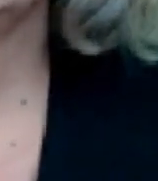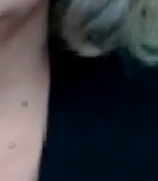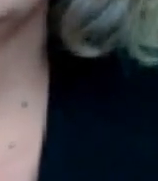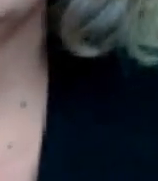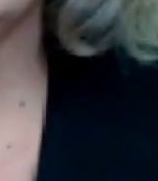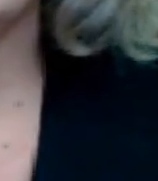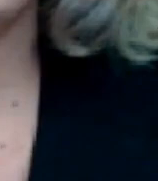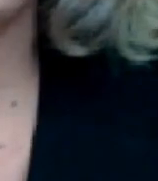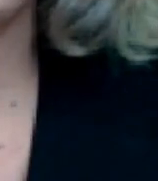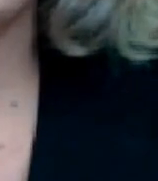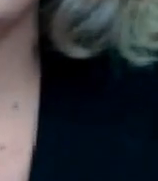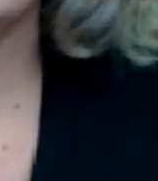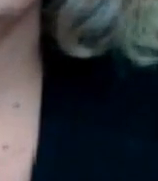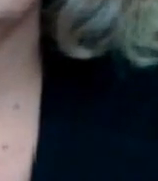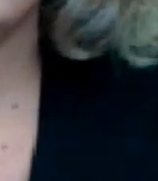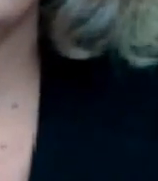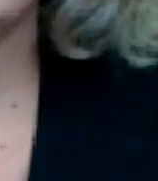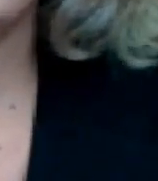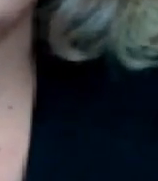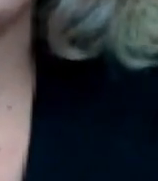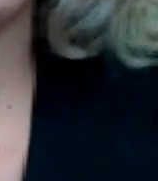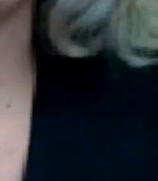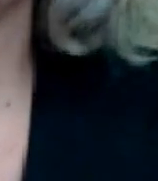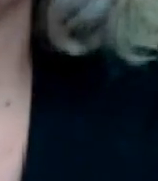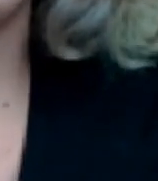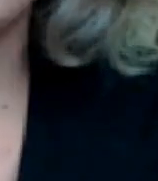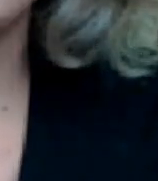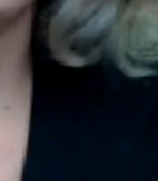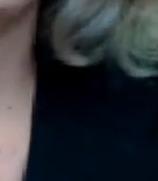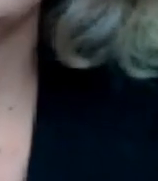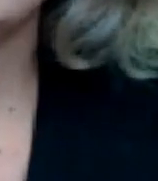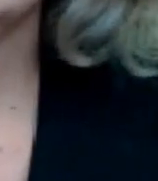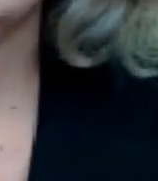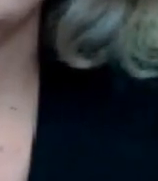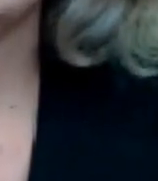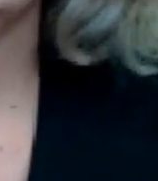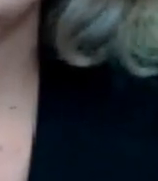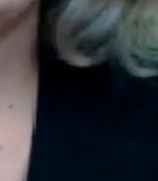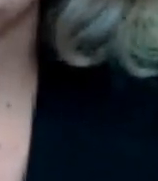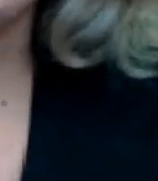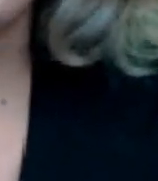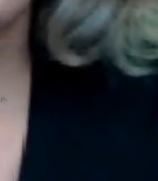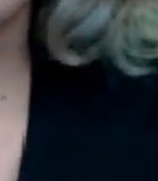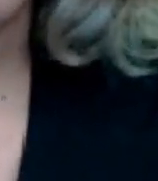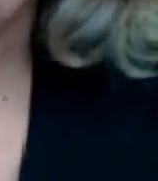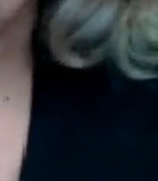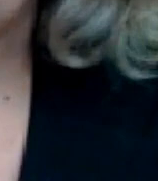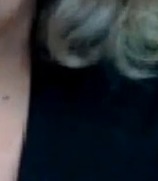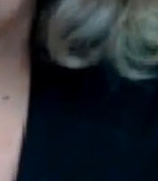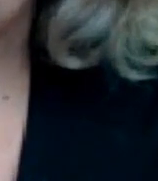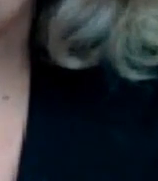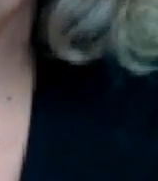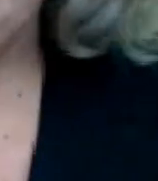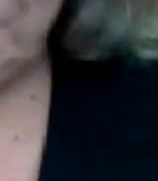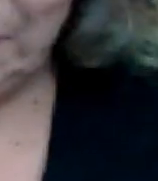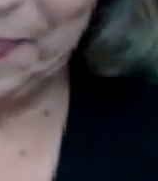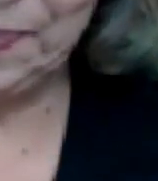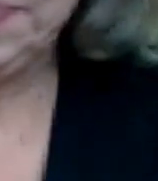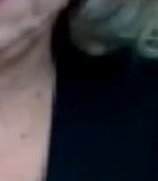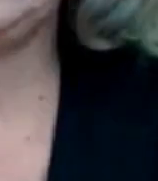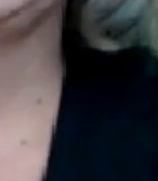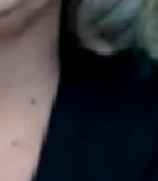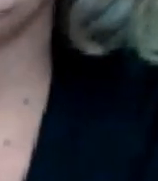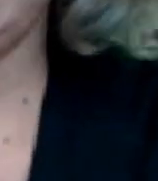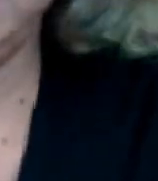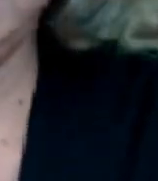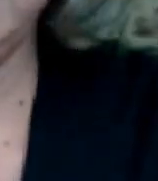preferiblemente no ser periodista te lo digo bien honestamente entonces es